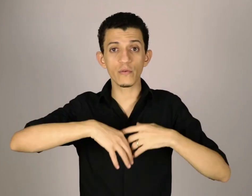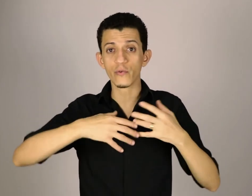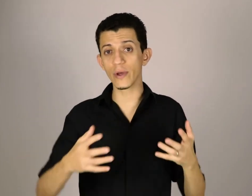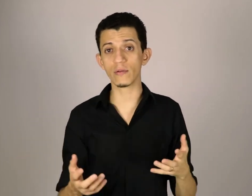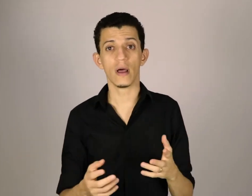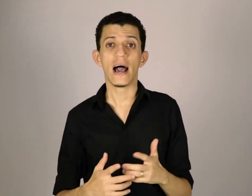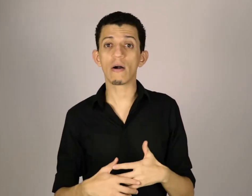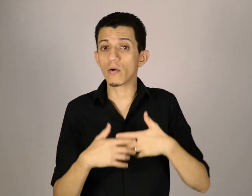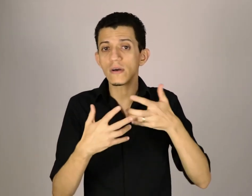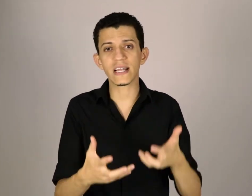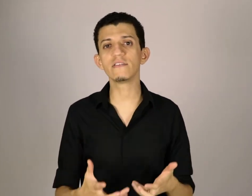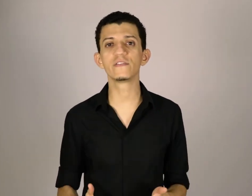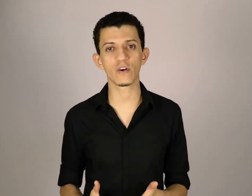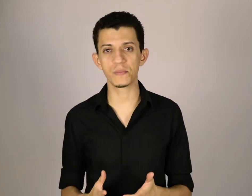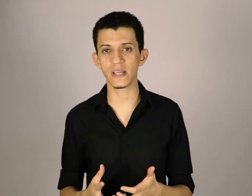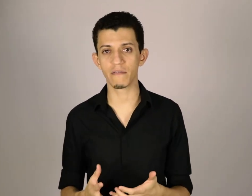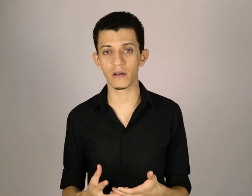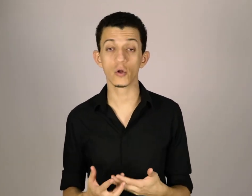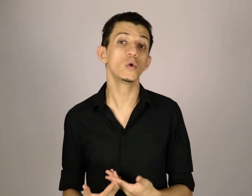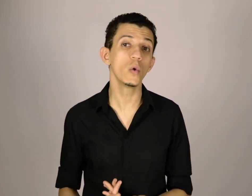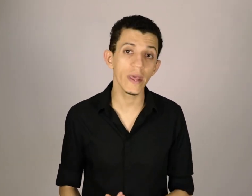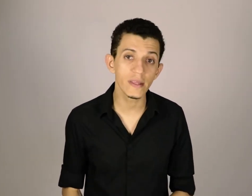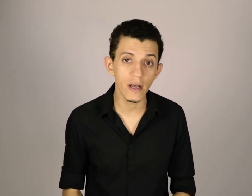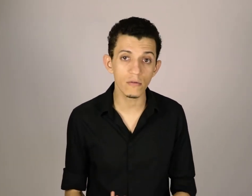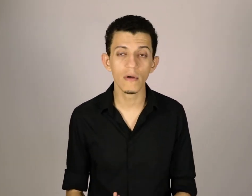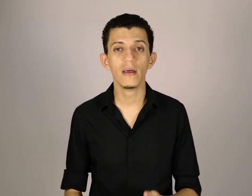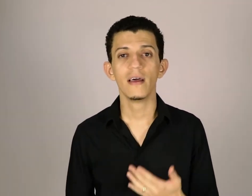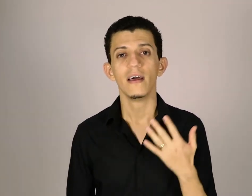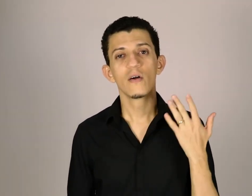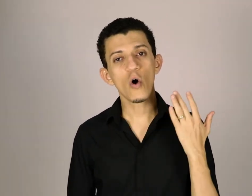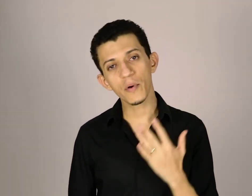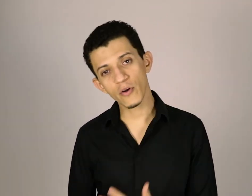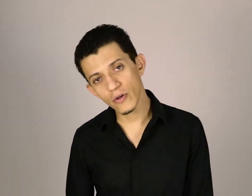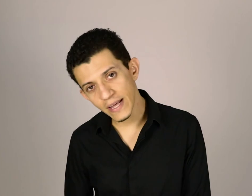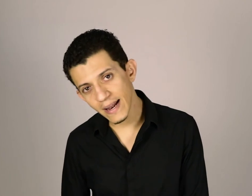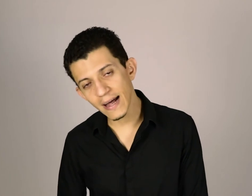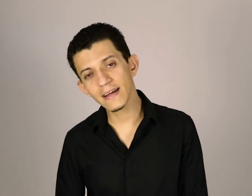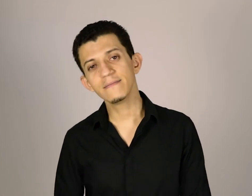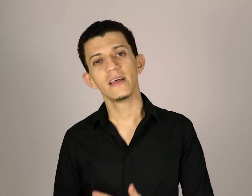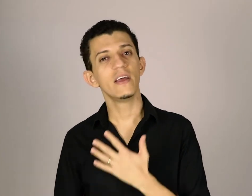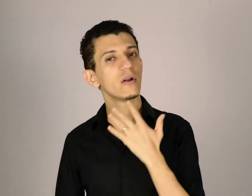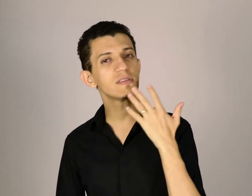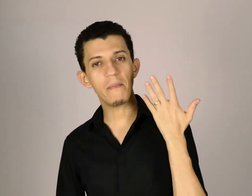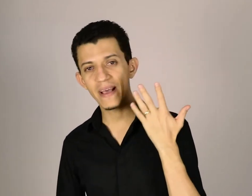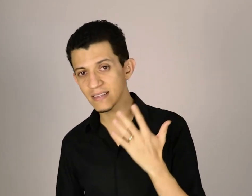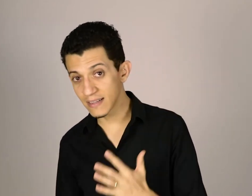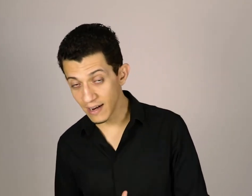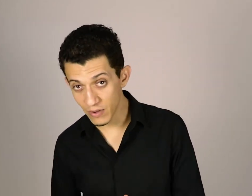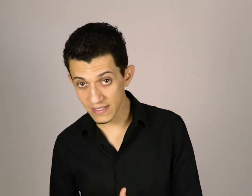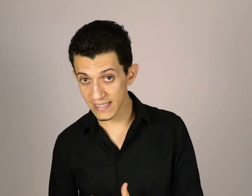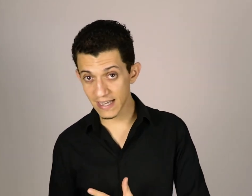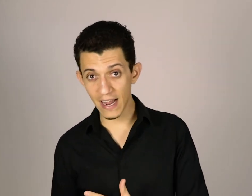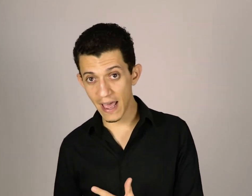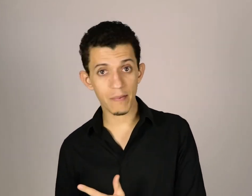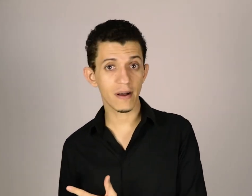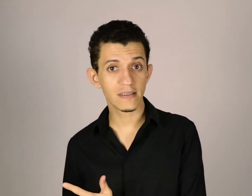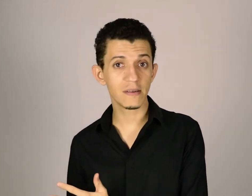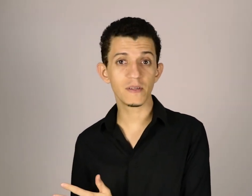fluido, algo que eu gostava de ficar observando, no entanto, como eu não notei nada, e eu não sabia a escrita da língua de sinais naquela época, simplesmente